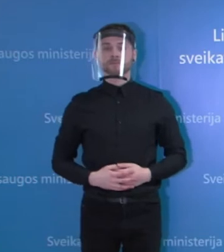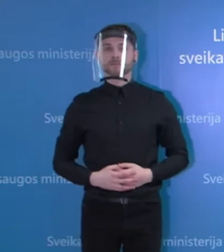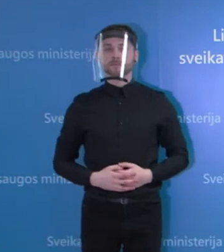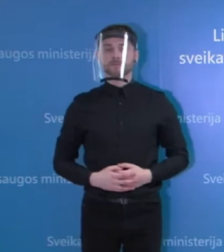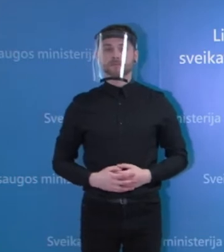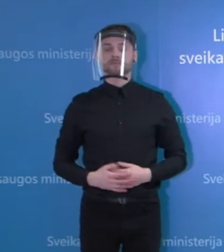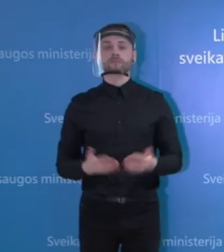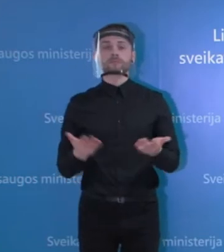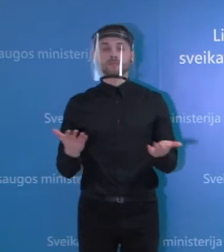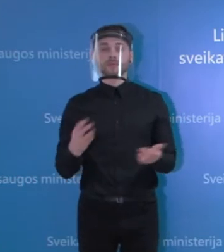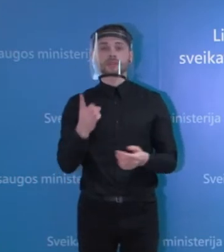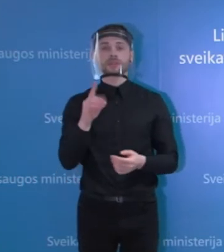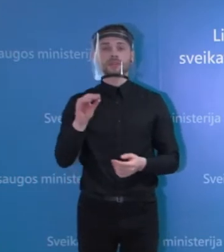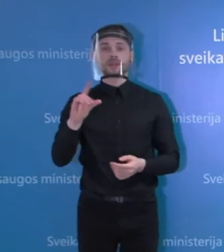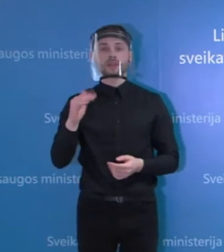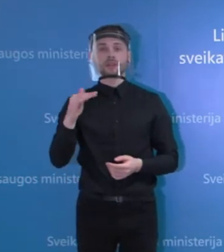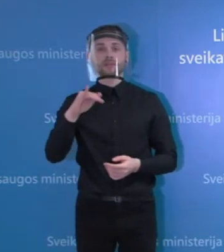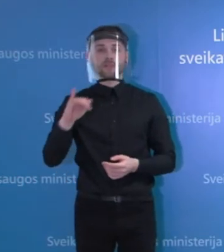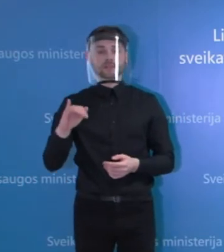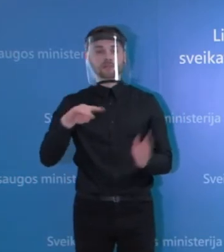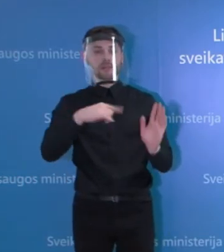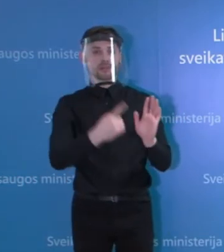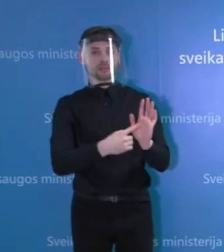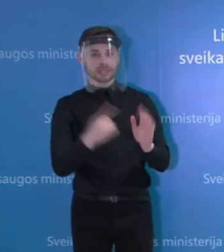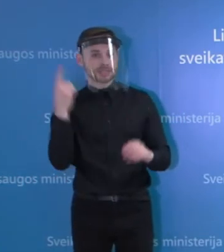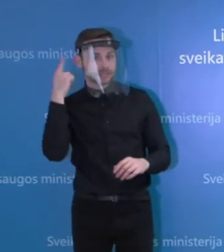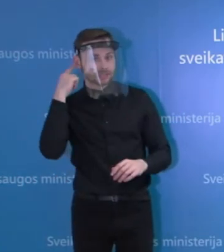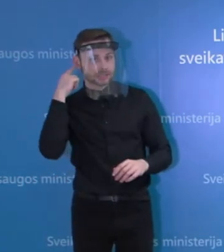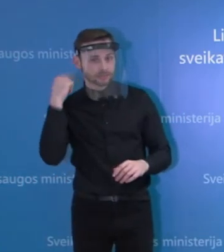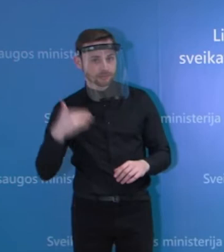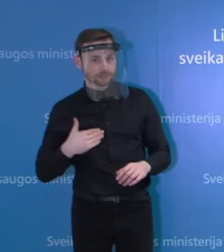Taip, tai Delfi žiedūnėjų iškytė. Girdite mane?